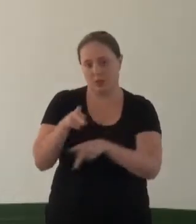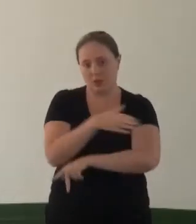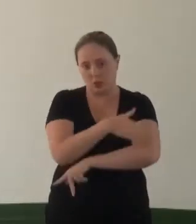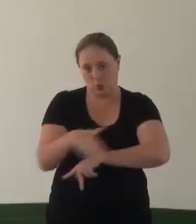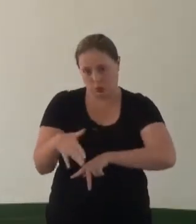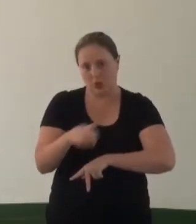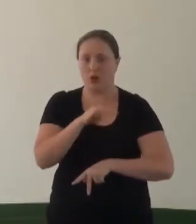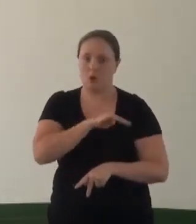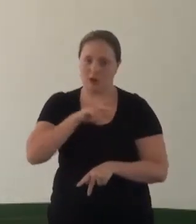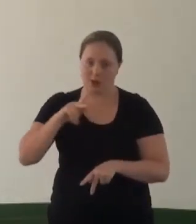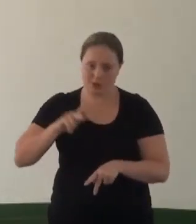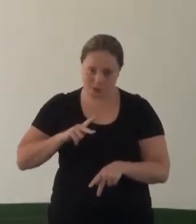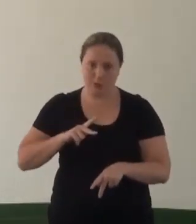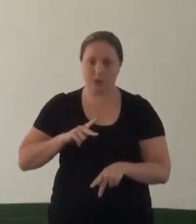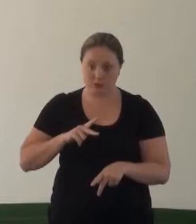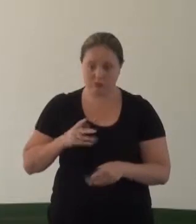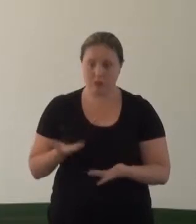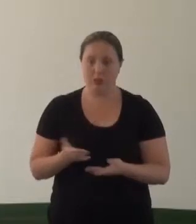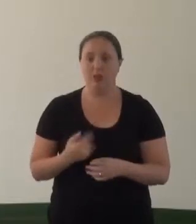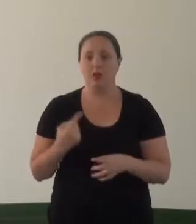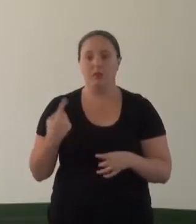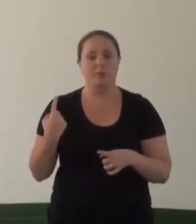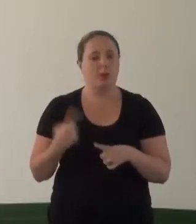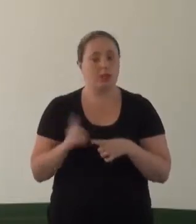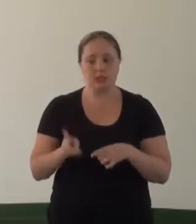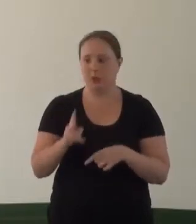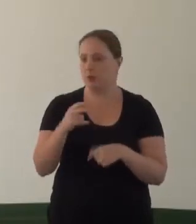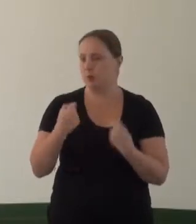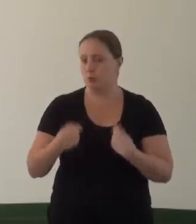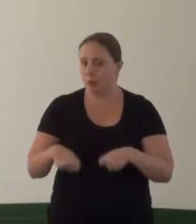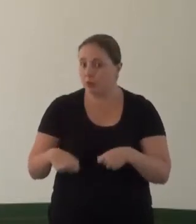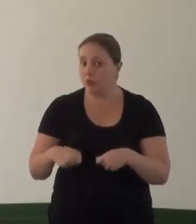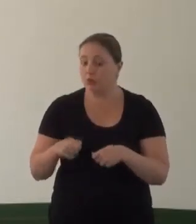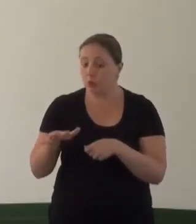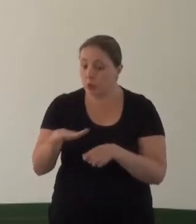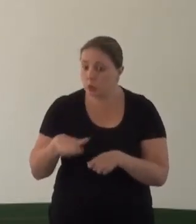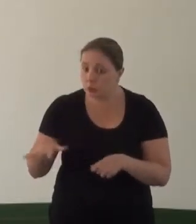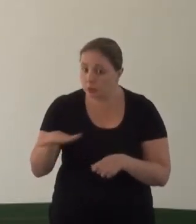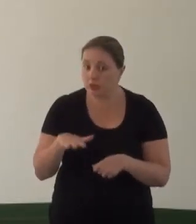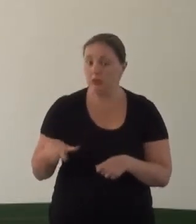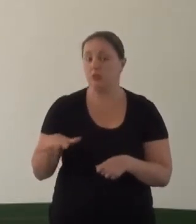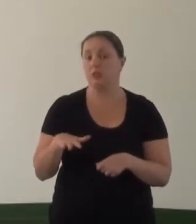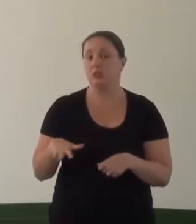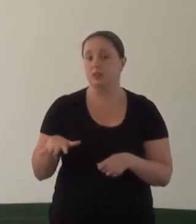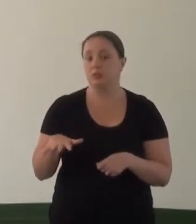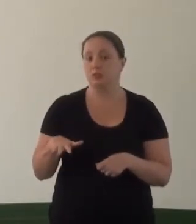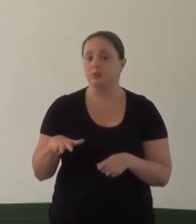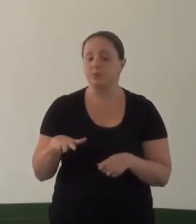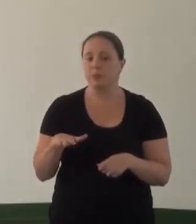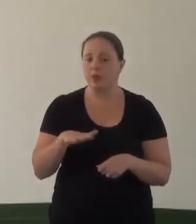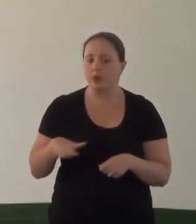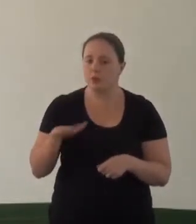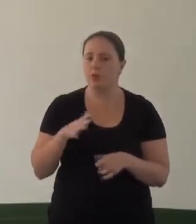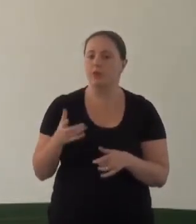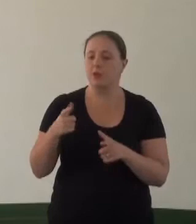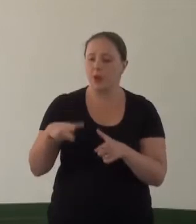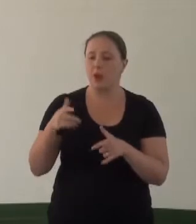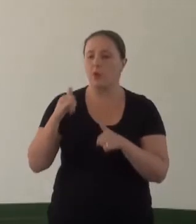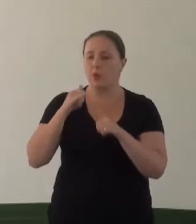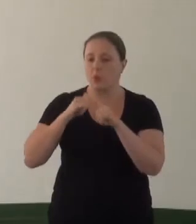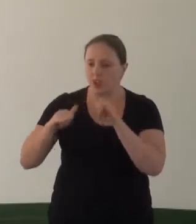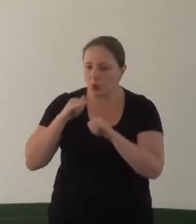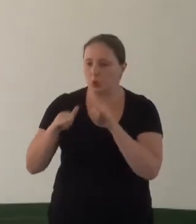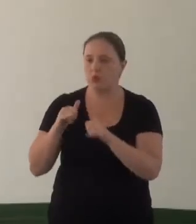população que está sendo violada e evalentada a todo momento e que precisa desse espaço, né, de denúncia e de